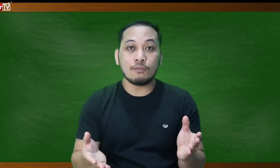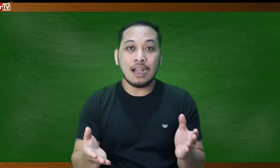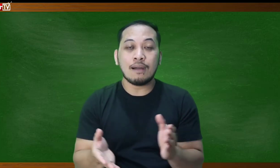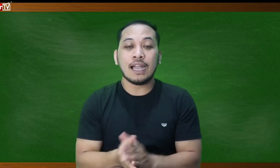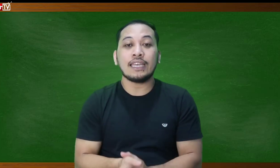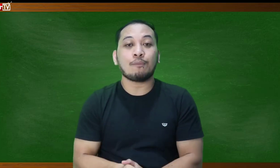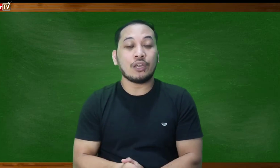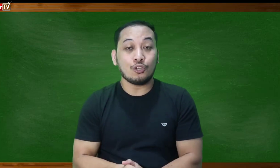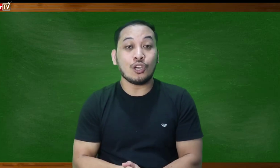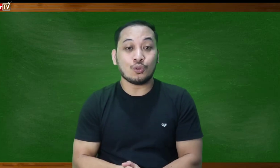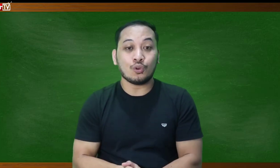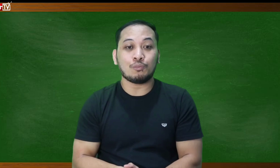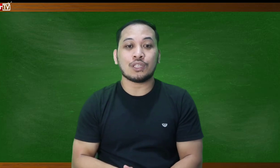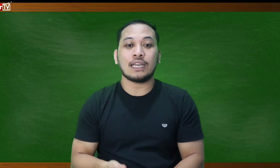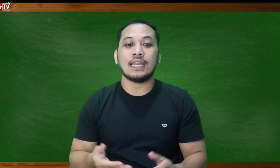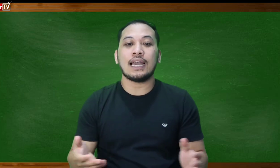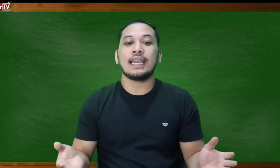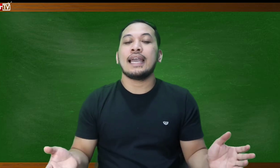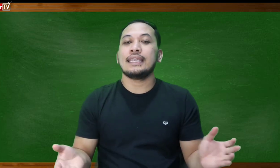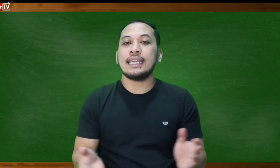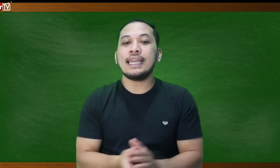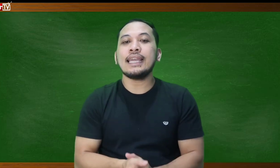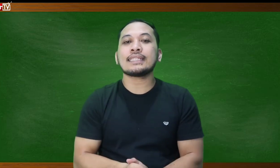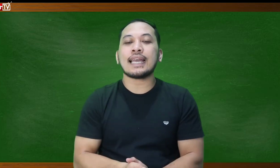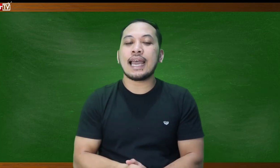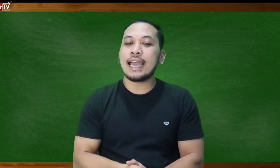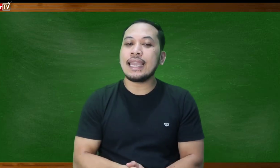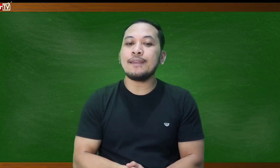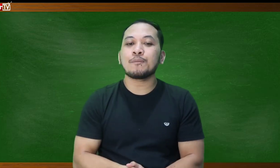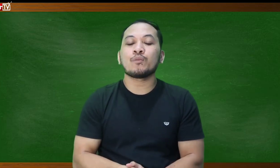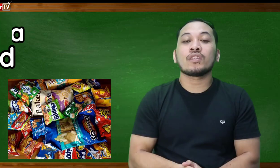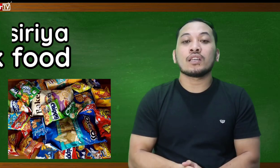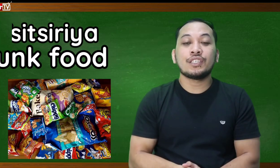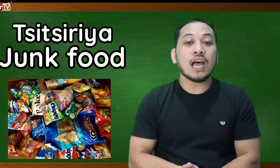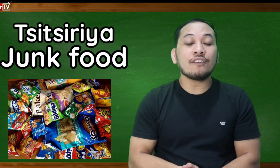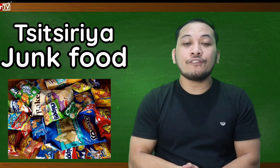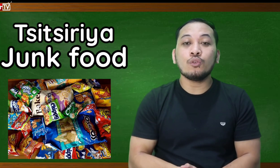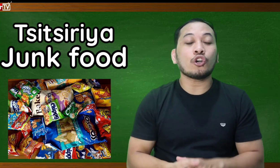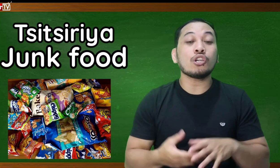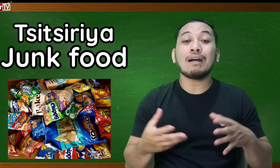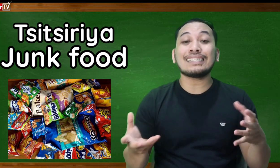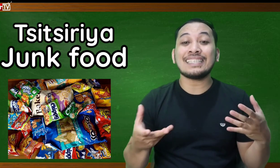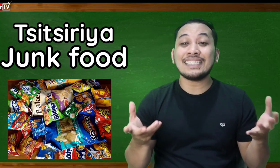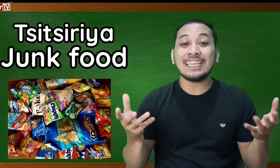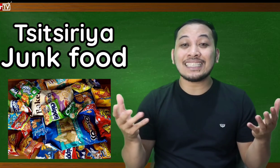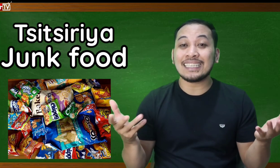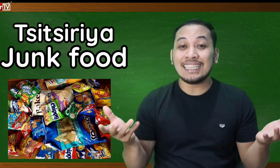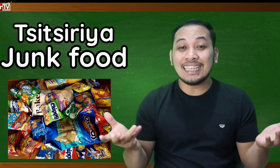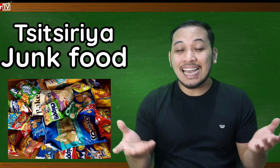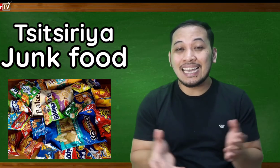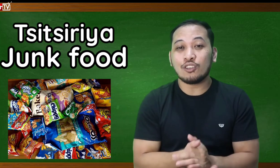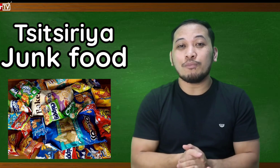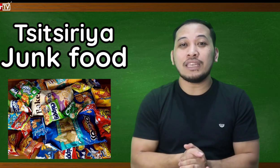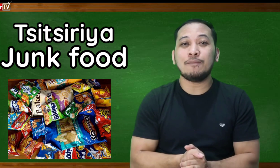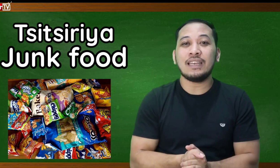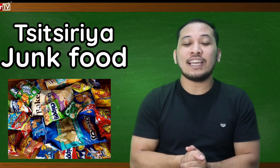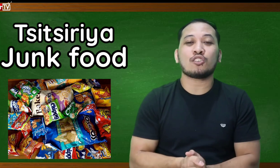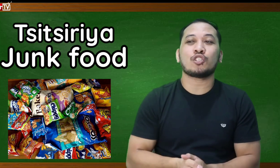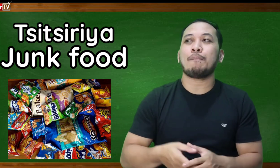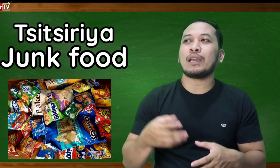yung mga bagay na pwede nyo ituro sa kanila next ay jump food or yung mga chichiria sa tindahan kung binibili so syempre